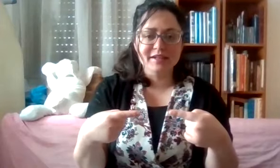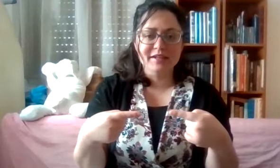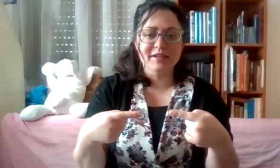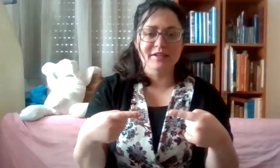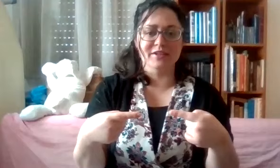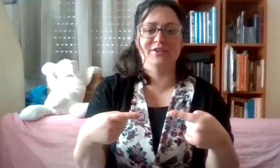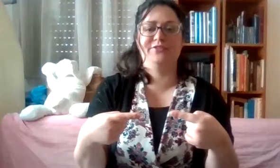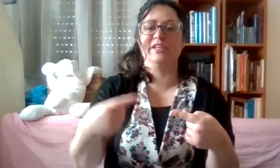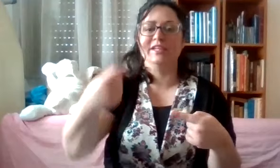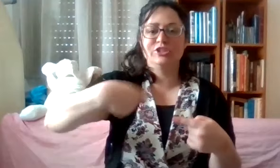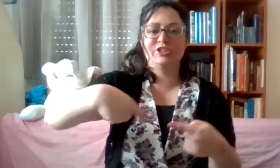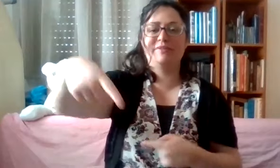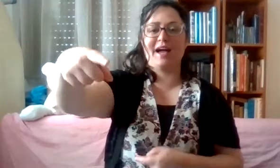יופי. שבתא.